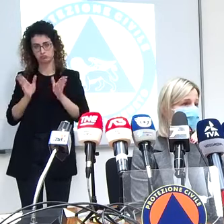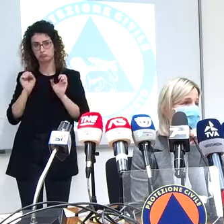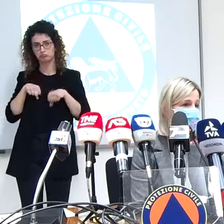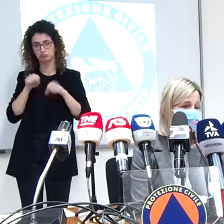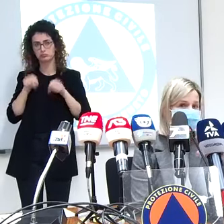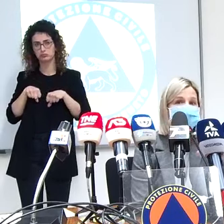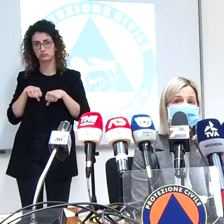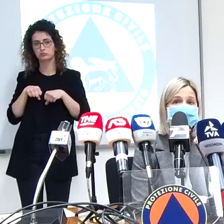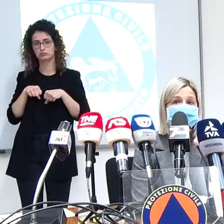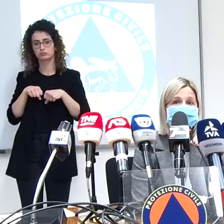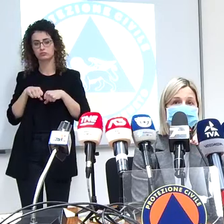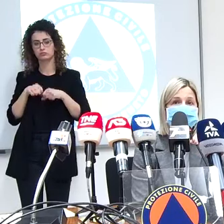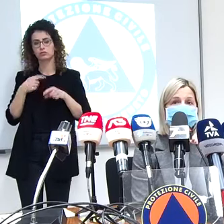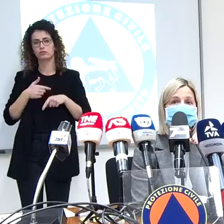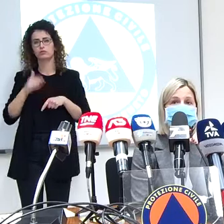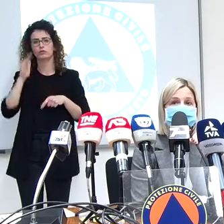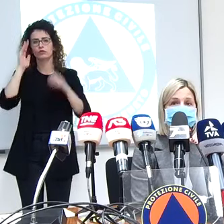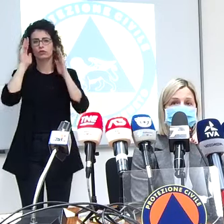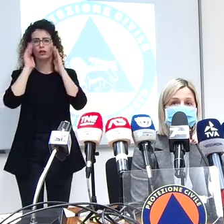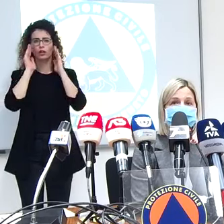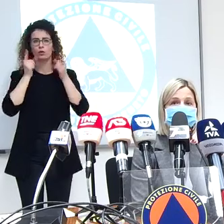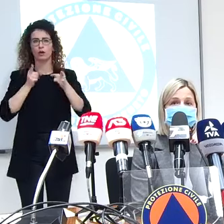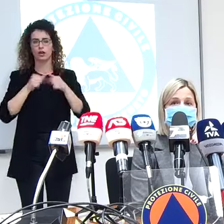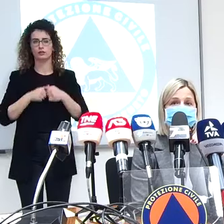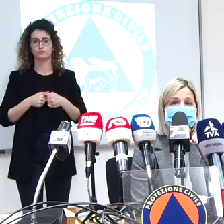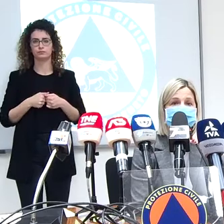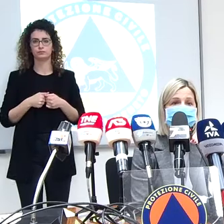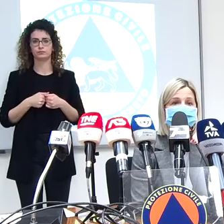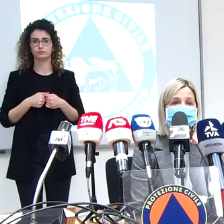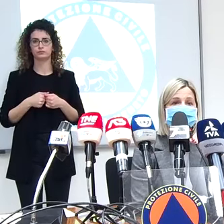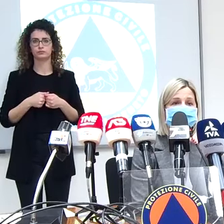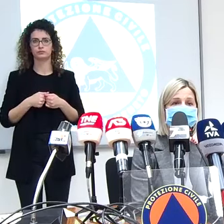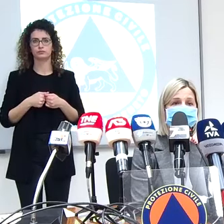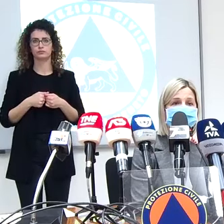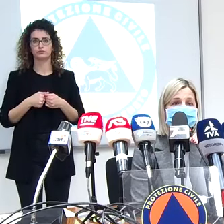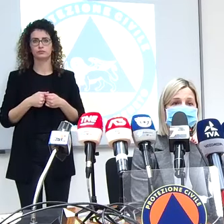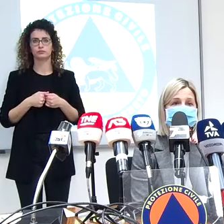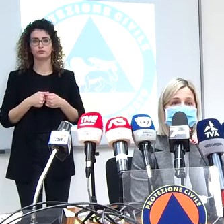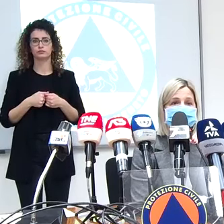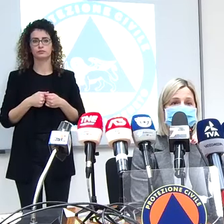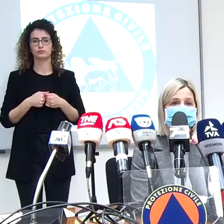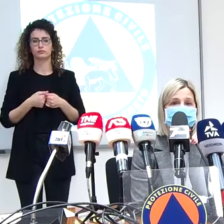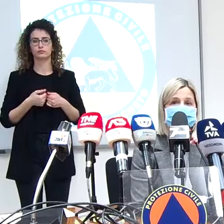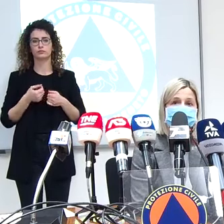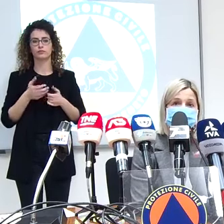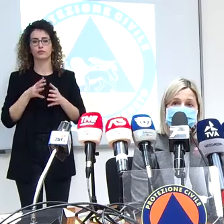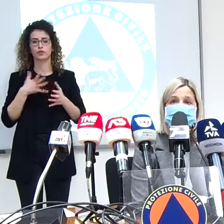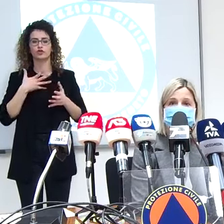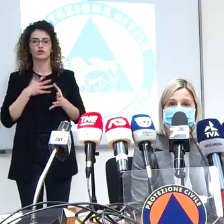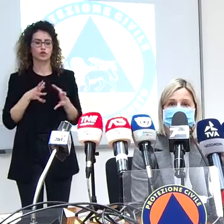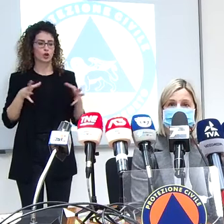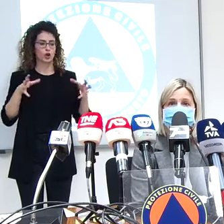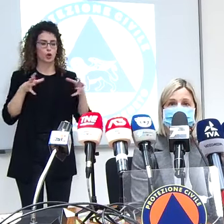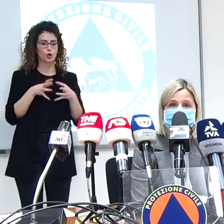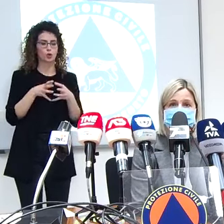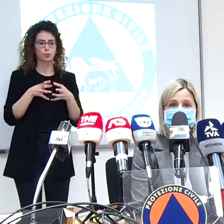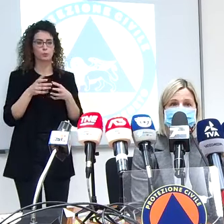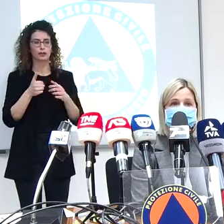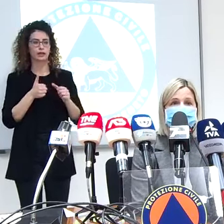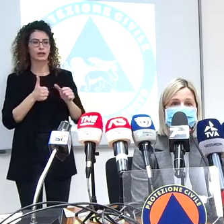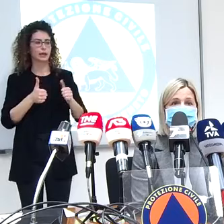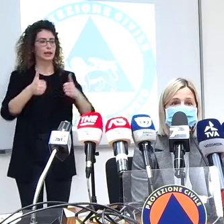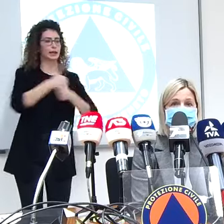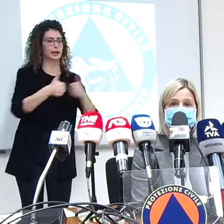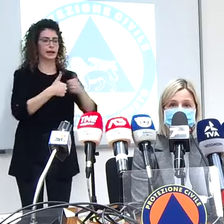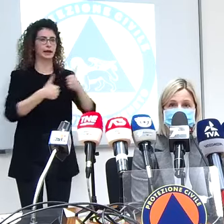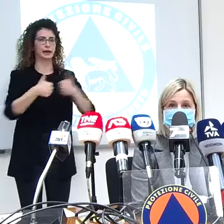'attenzione già prevista che non ci siano delle categorie che vengono prima dell'altra e la cabina